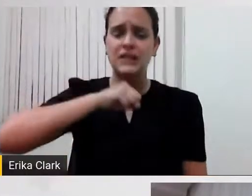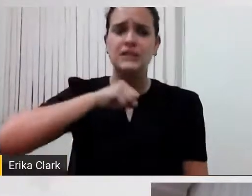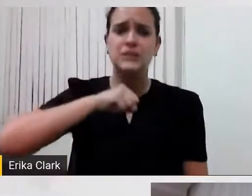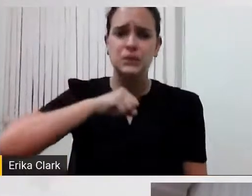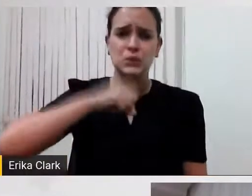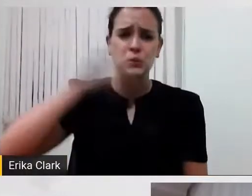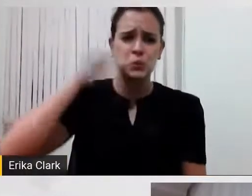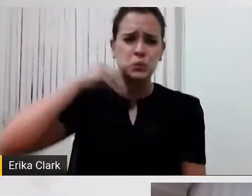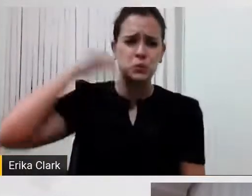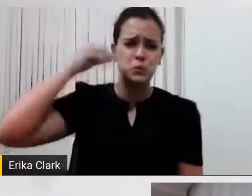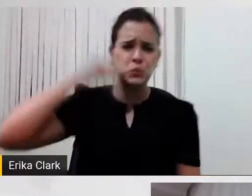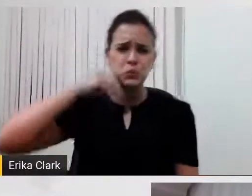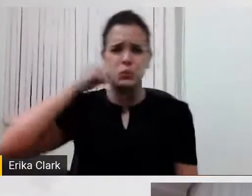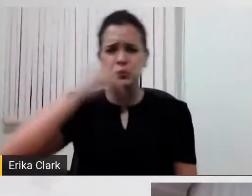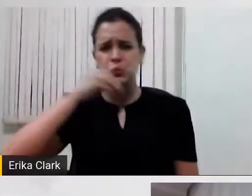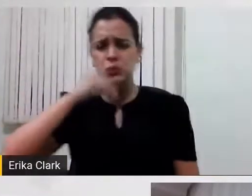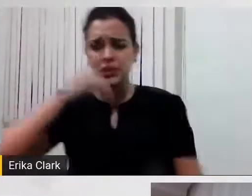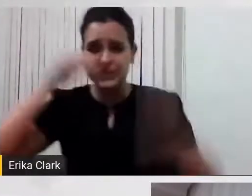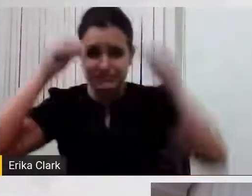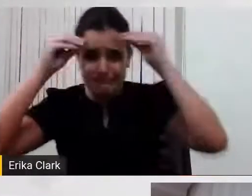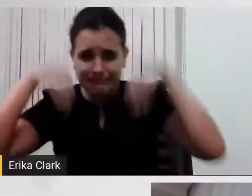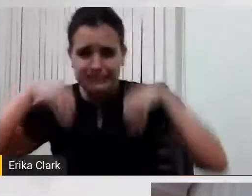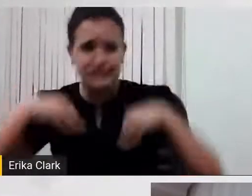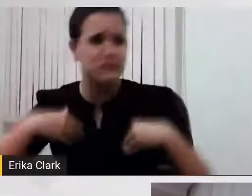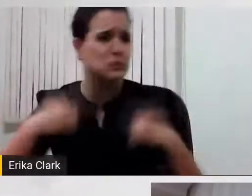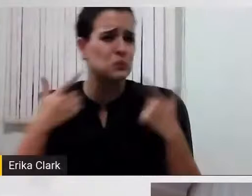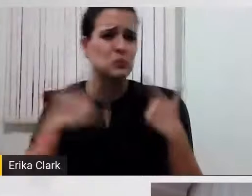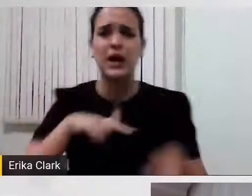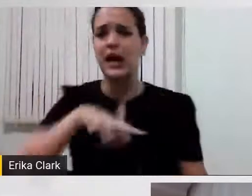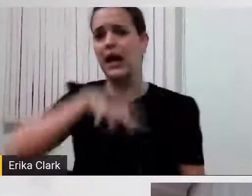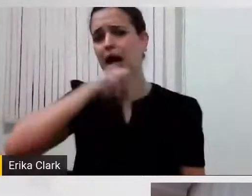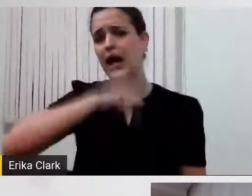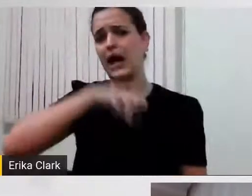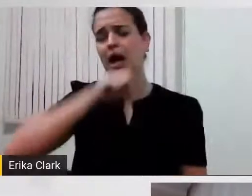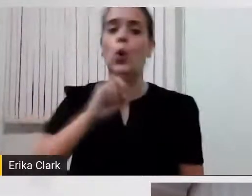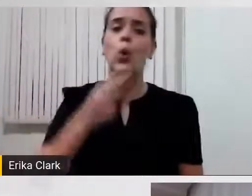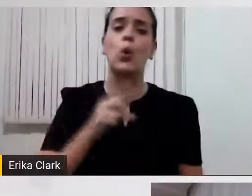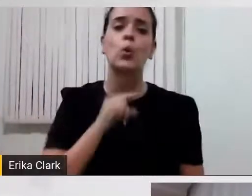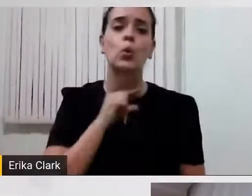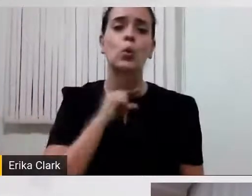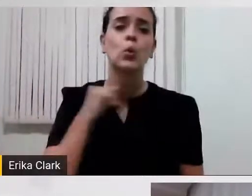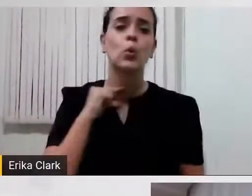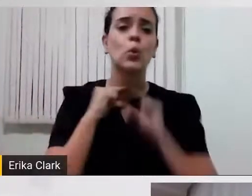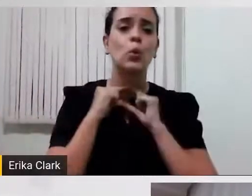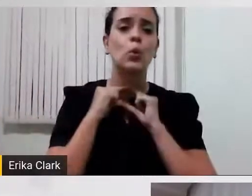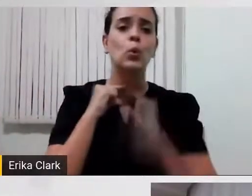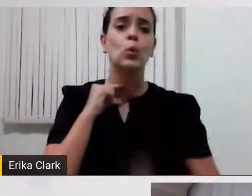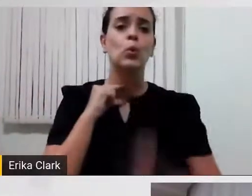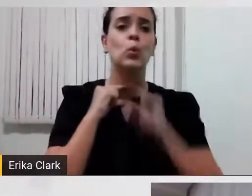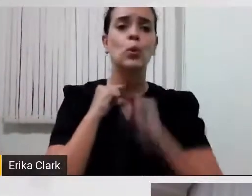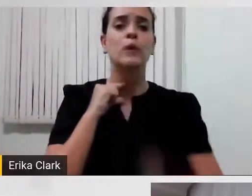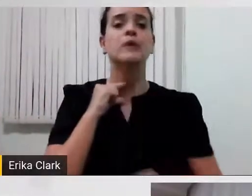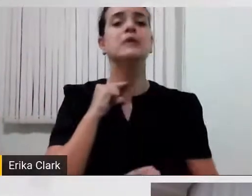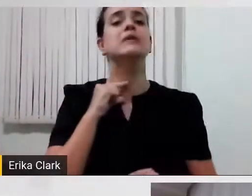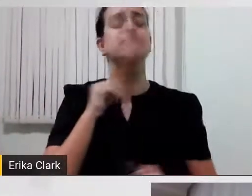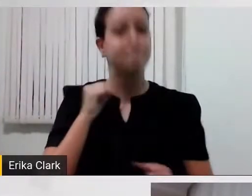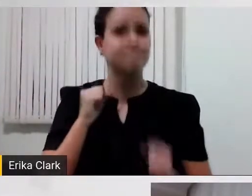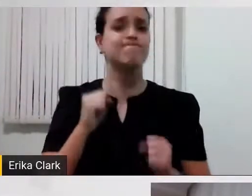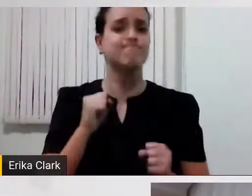respiratória, porque precisavam de oxigênio ou traqueostomia, foram entubados, pós-intubação, a dificuldade de falar, às vezes